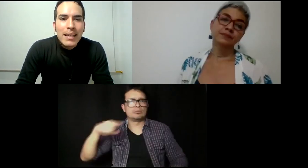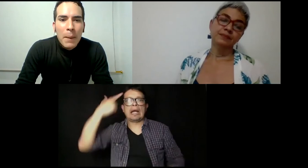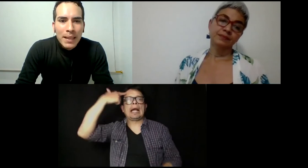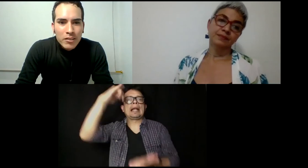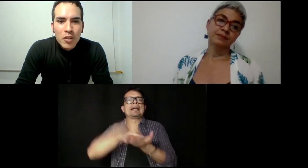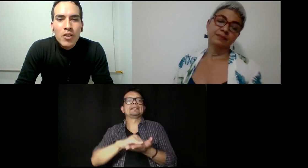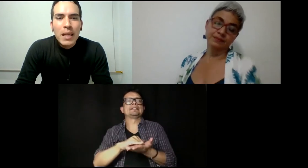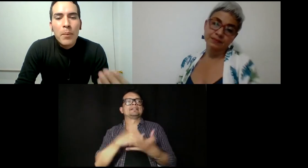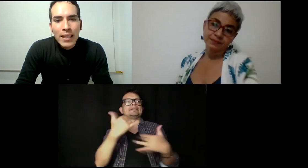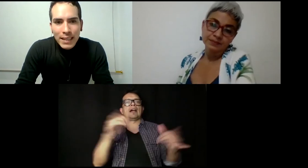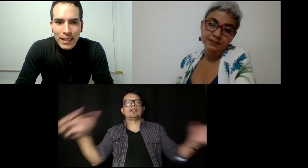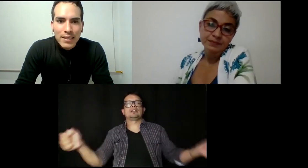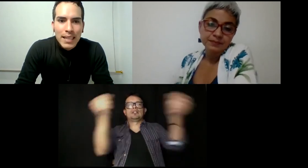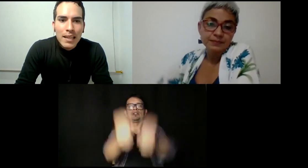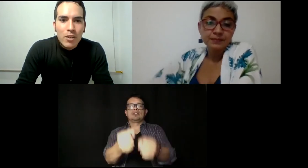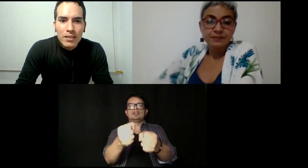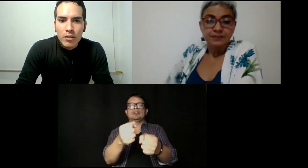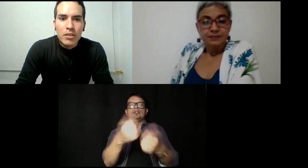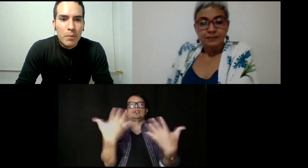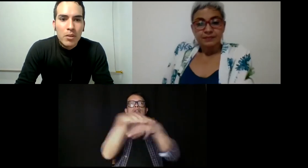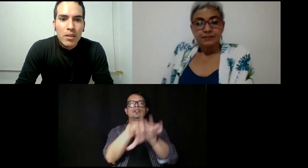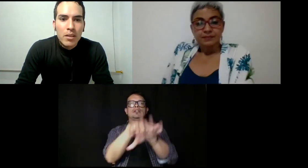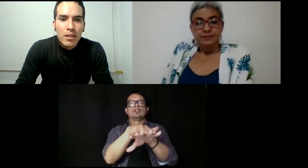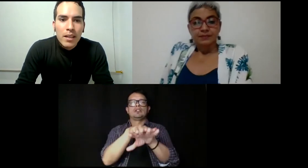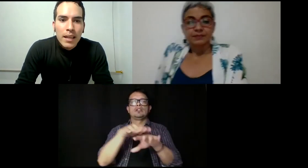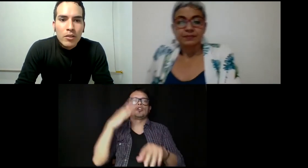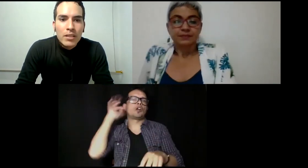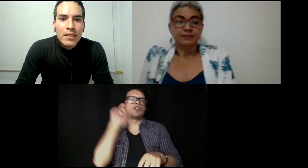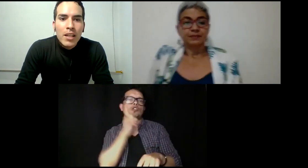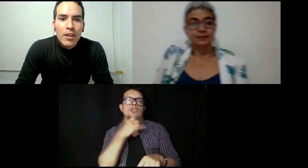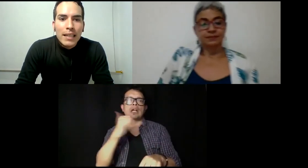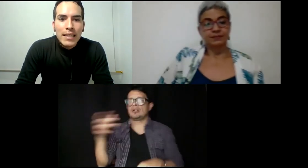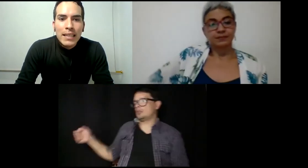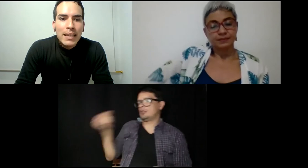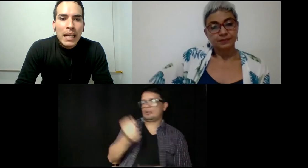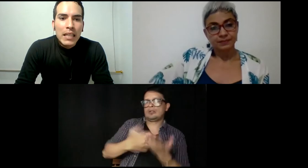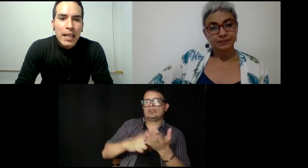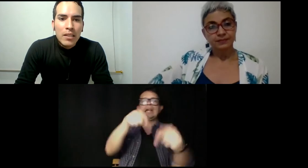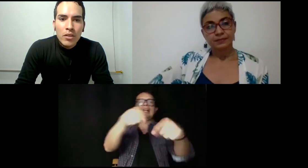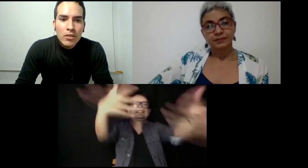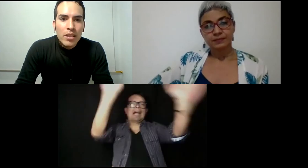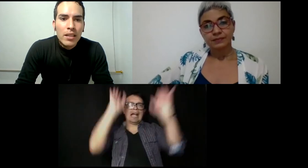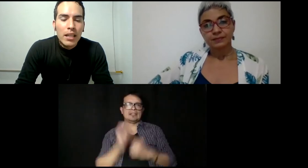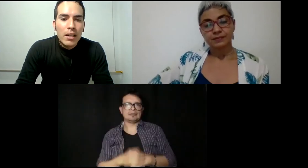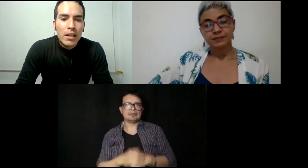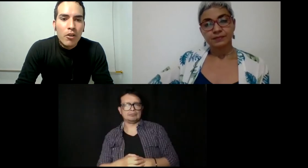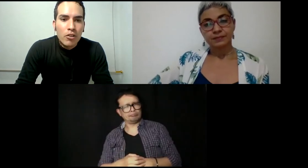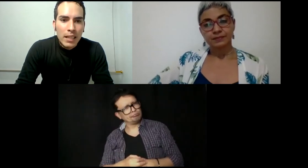aplicación? ¿Qué políticas hay alrededor de ese concepto? Entonces, lo que hace es integrar sordos con un oyente,